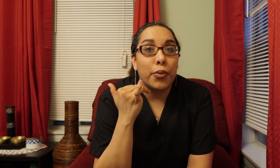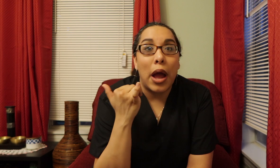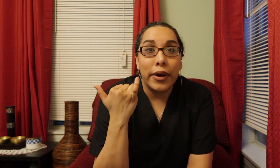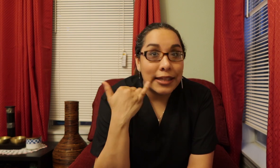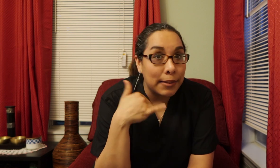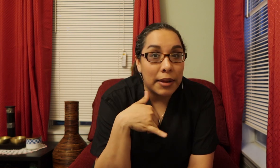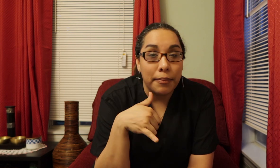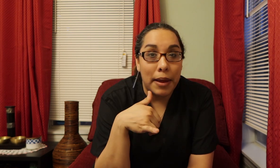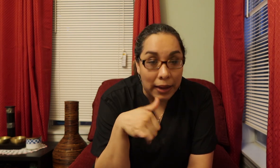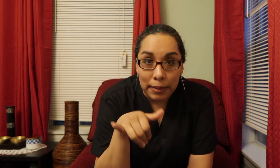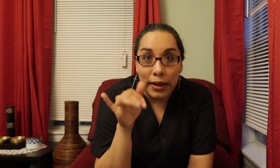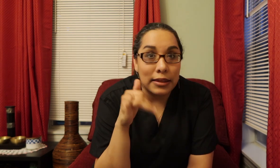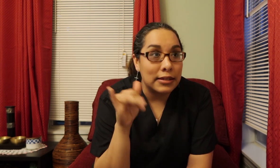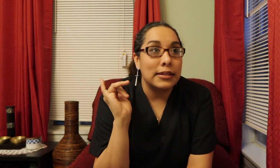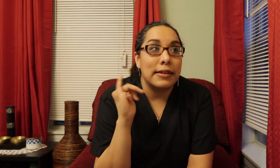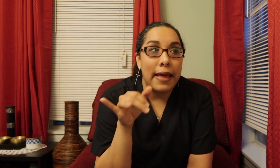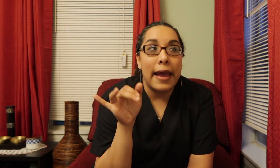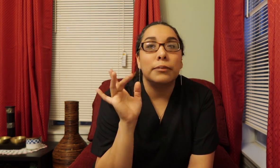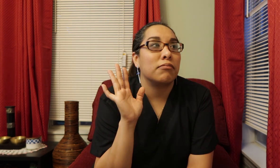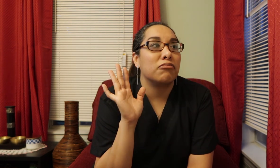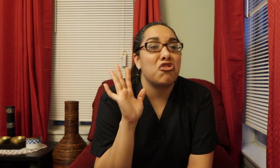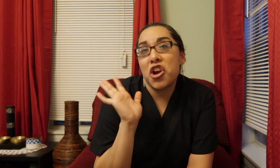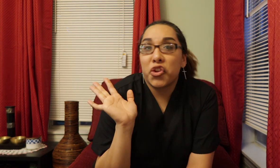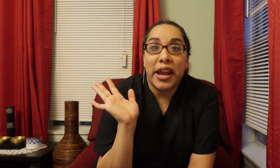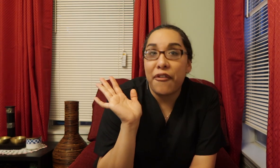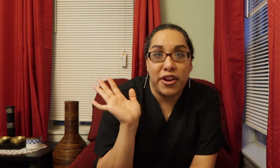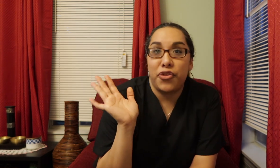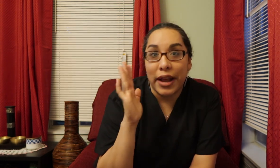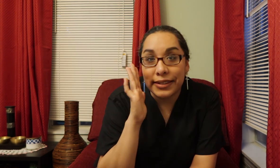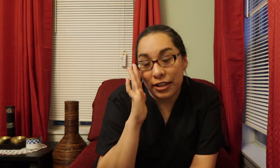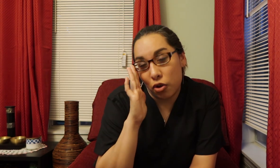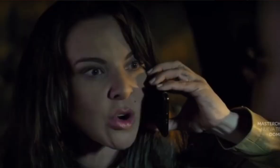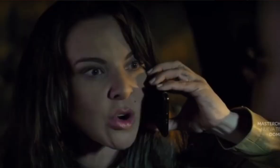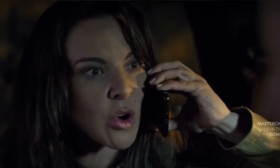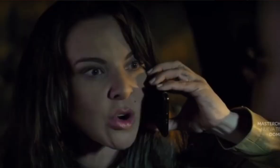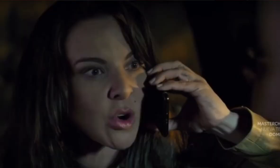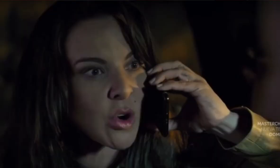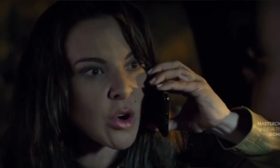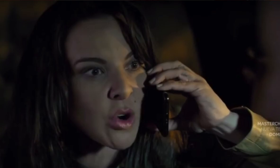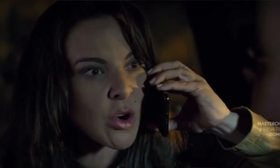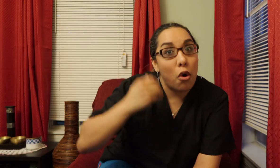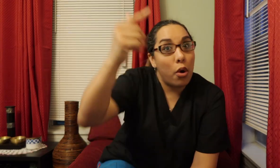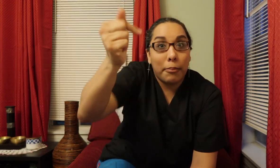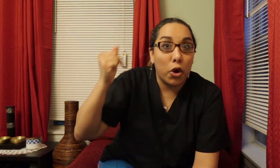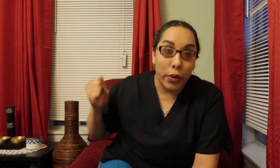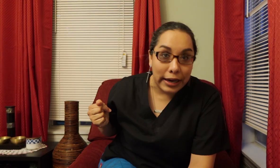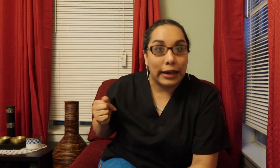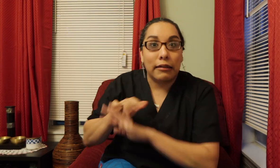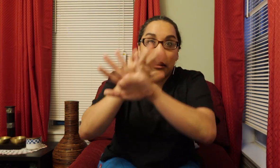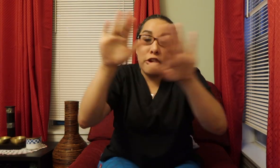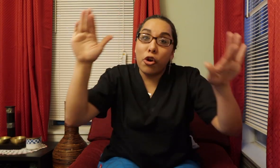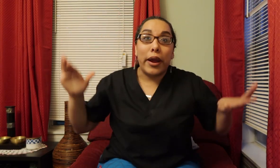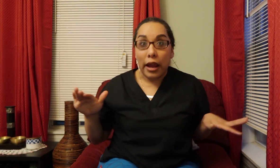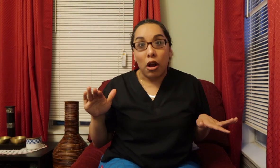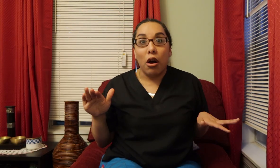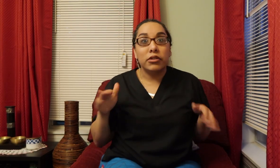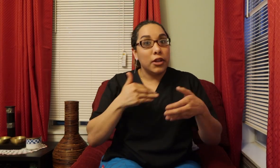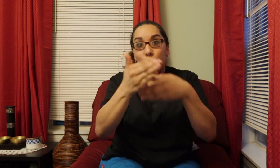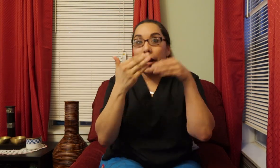but I want to see My baby And this this and that Yo ya estoy aquí Afuera de tu casa So either you come out Or I'm going in Either way it goes We